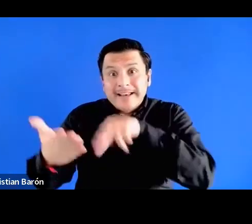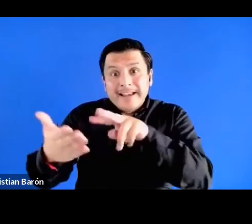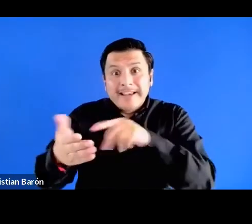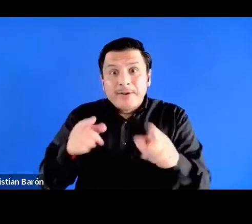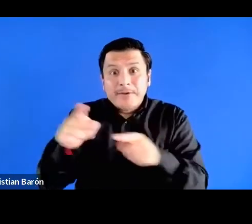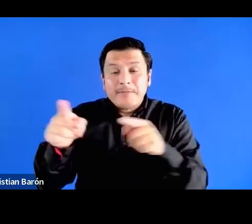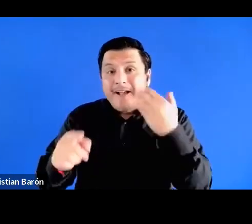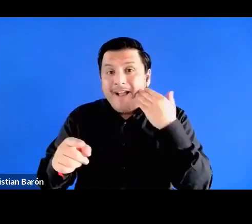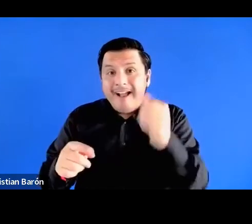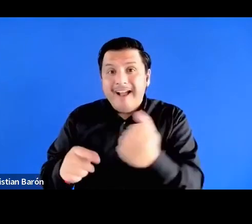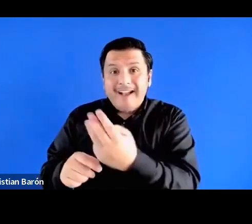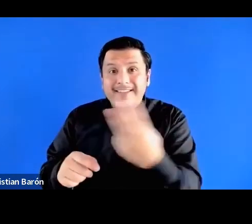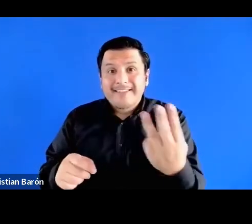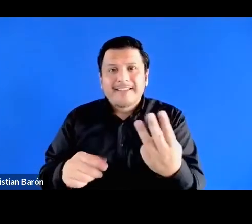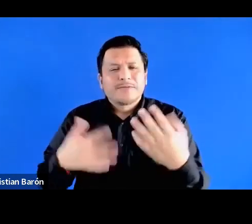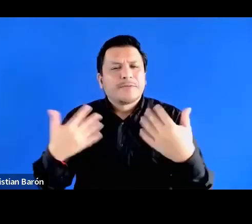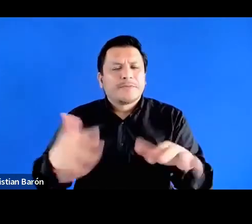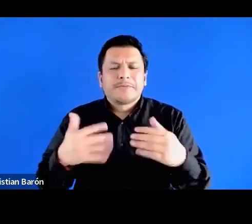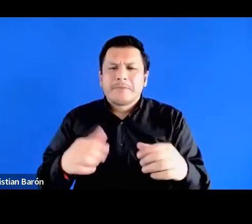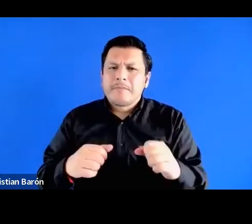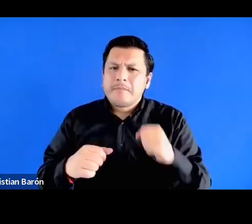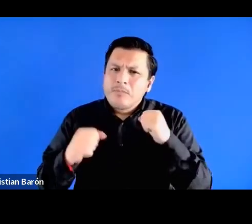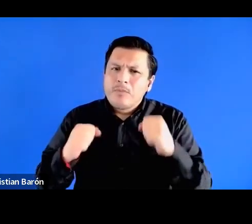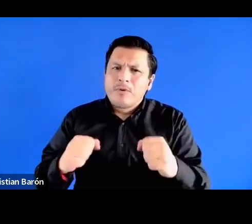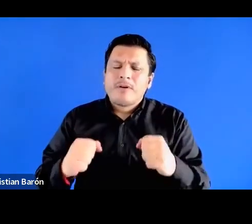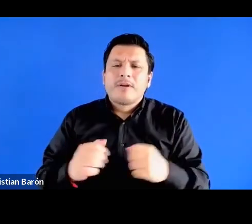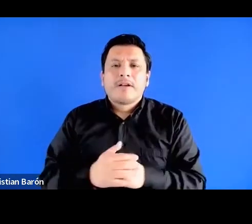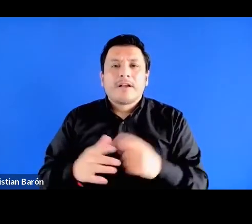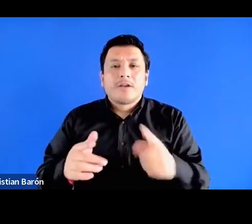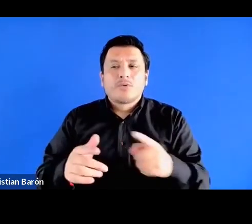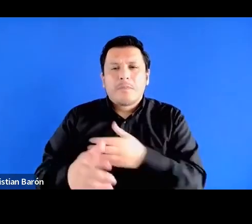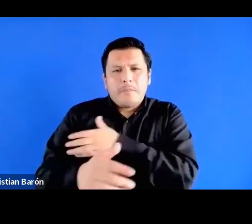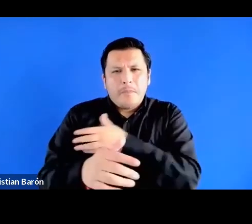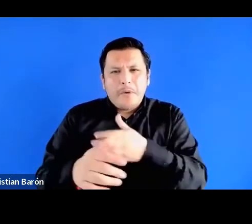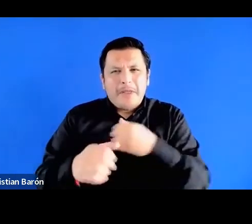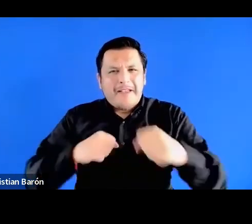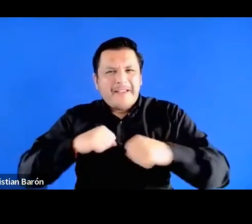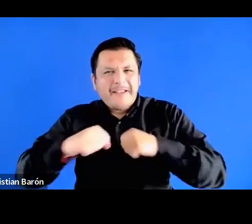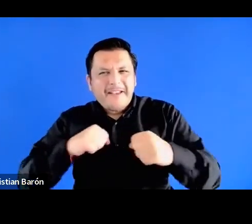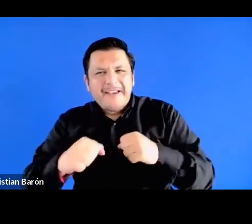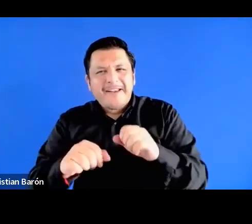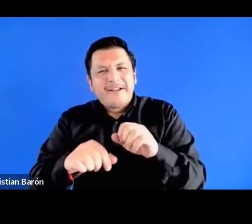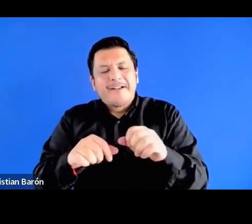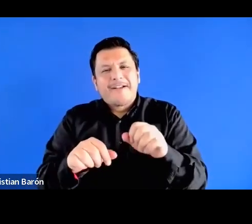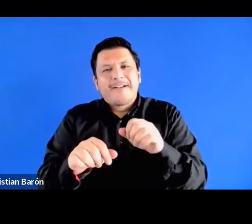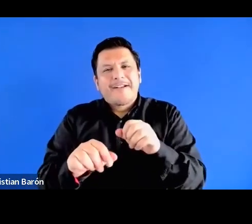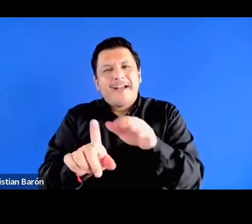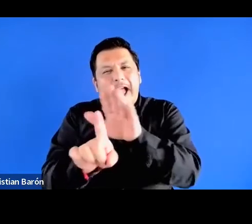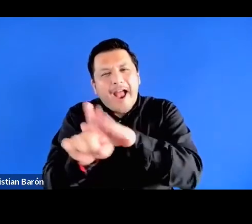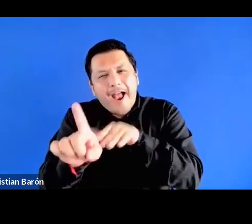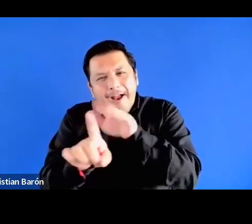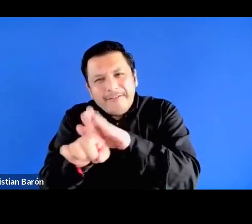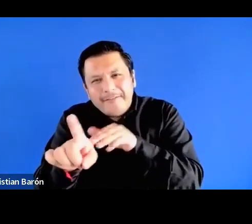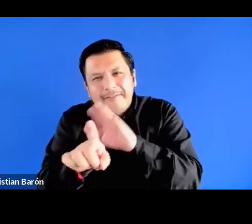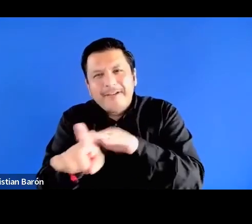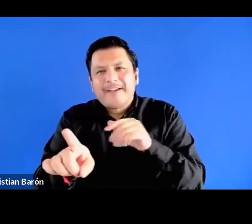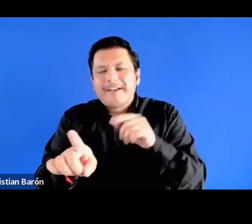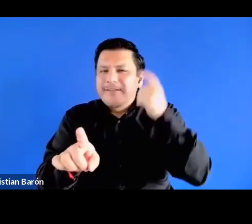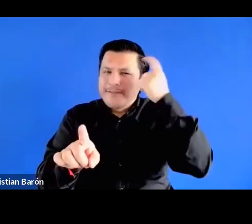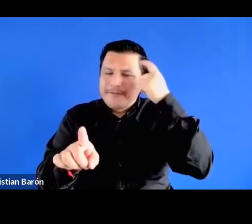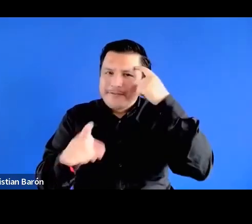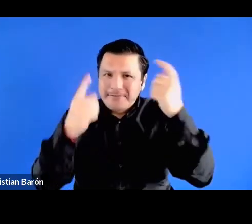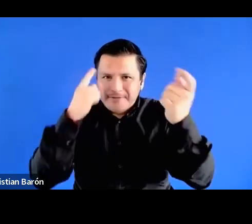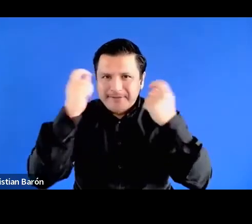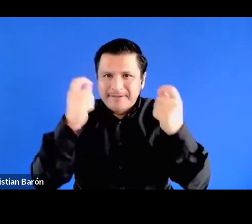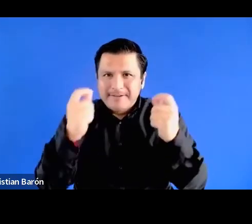mujeres potentes, o sea, el poder, el afecto, la lucidez, sea, ante el